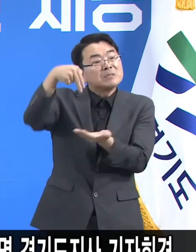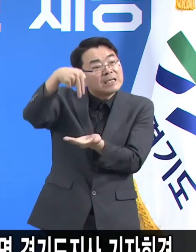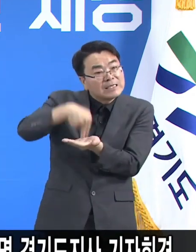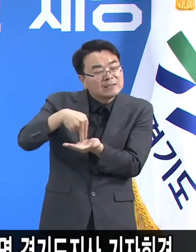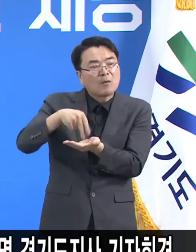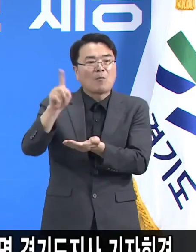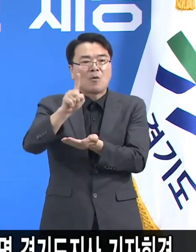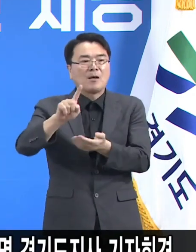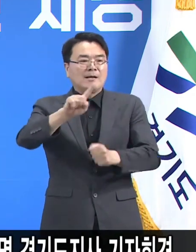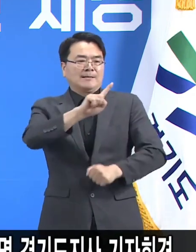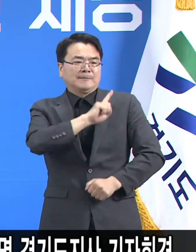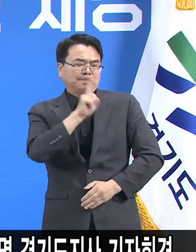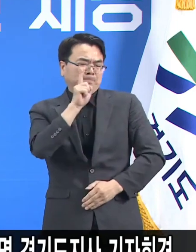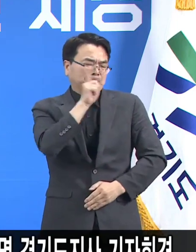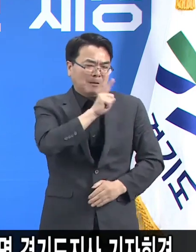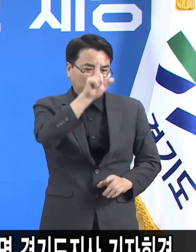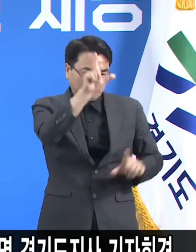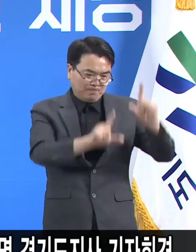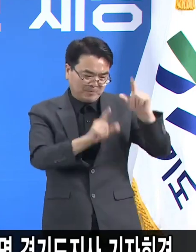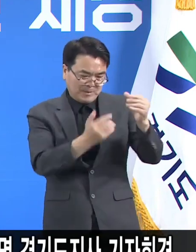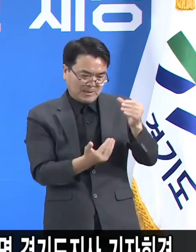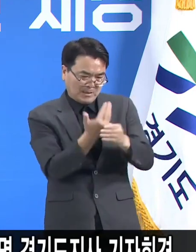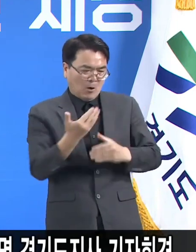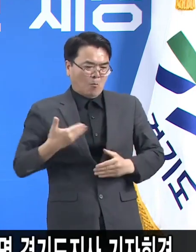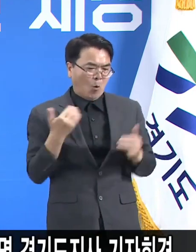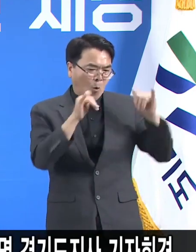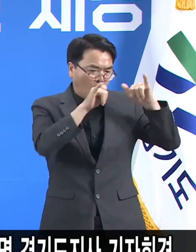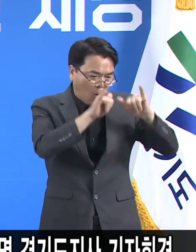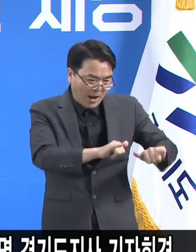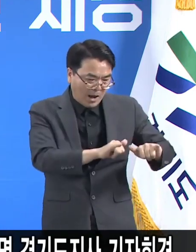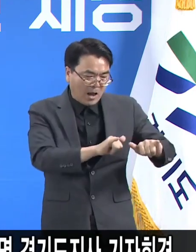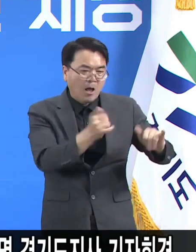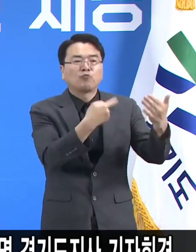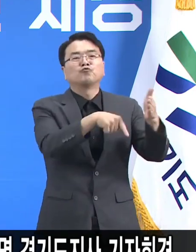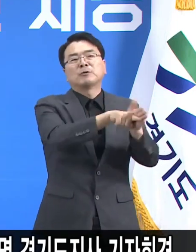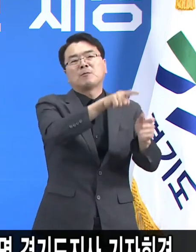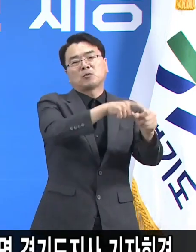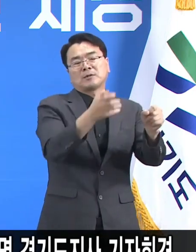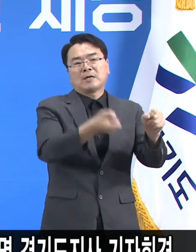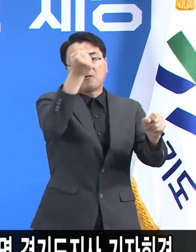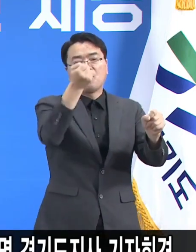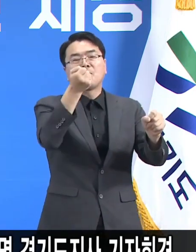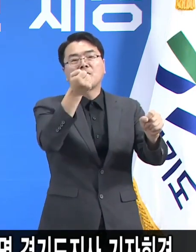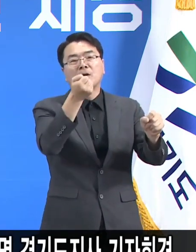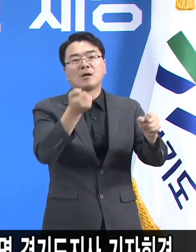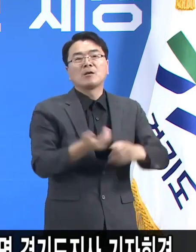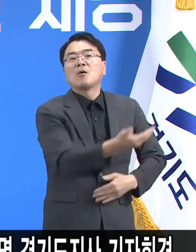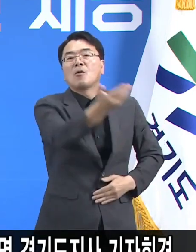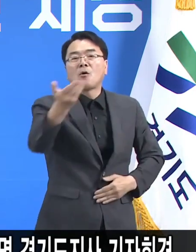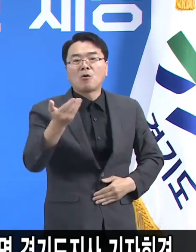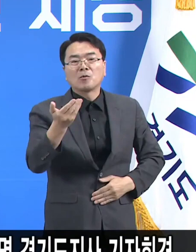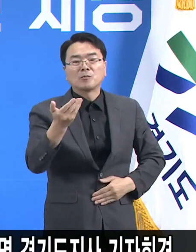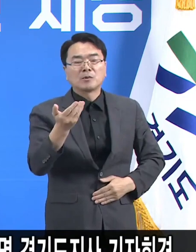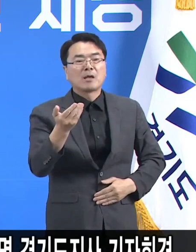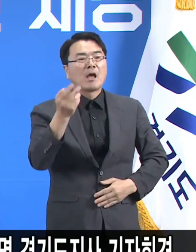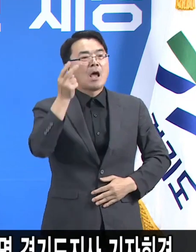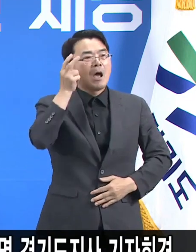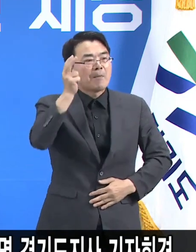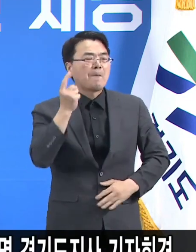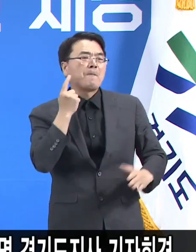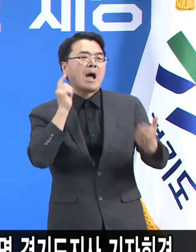대비해야 되는 제 입장에서는 우리 방역에 우리 국민들께서 충분히 혹여라도